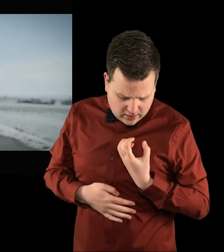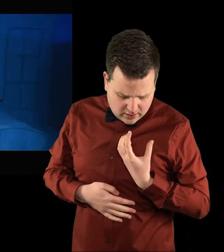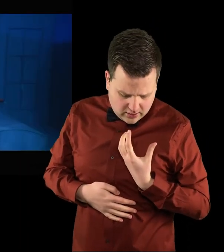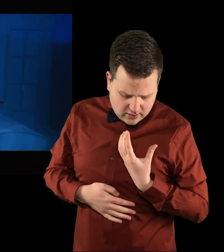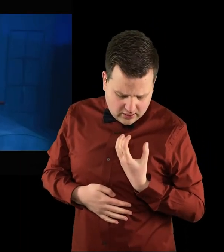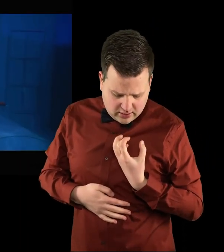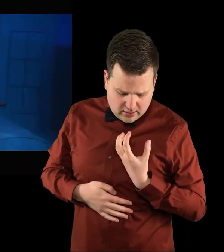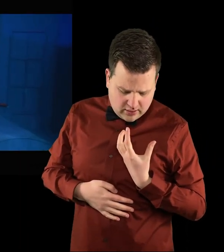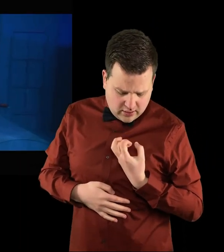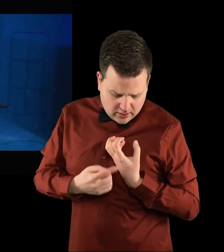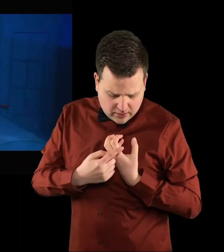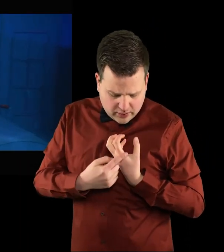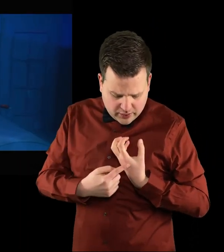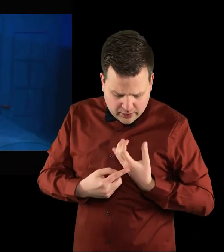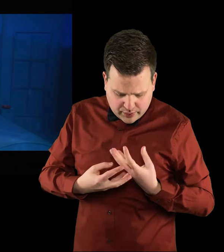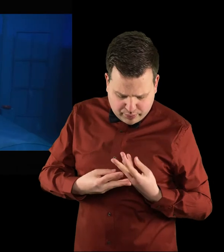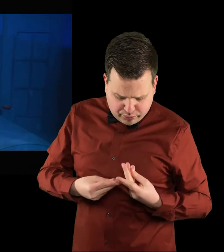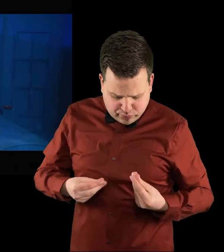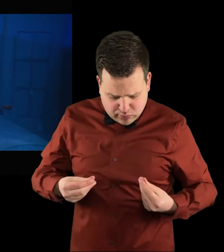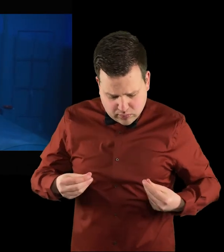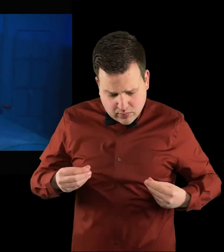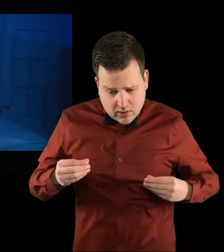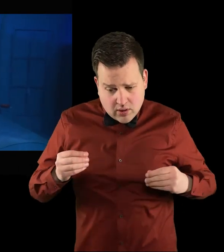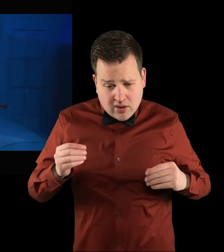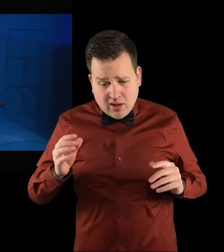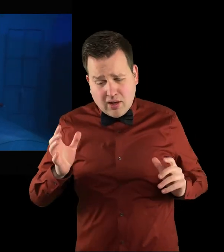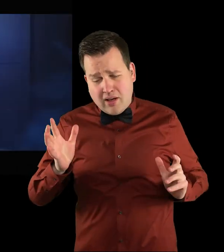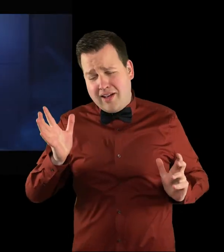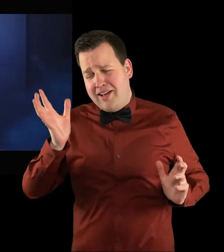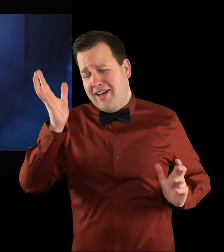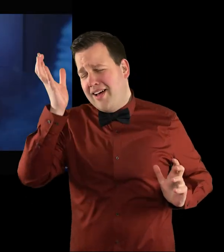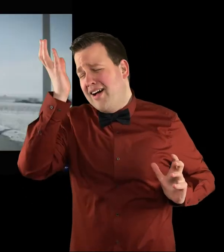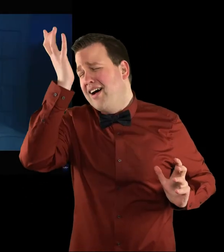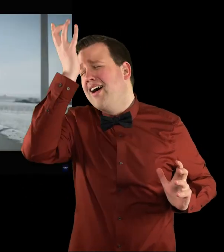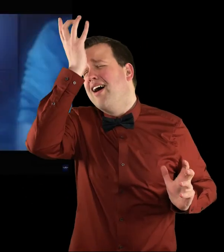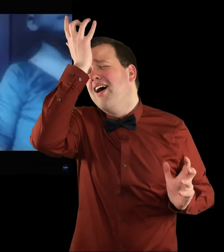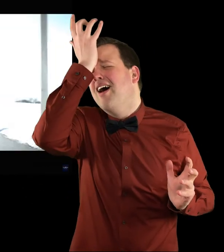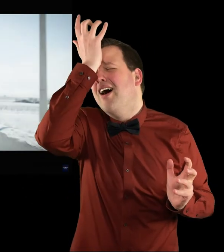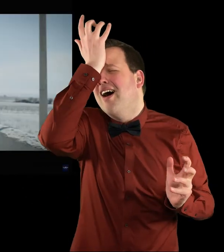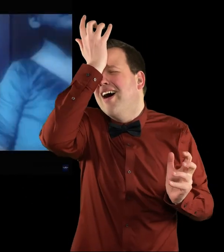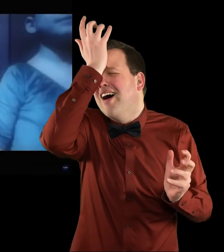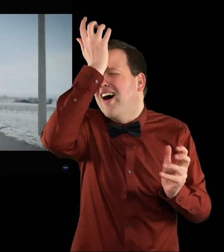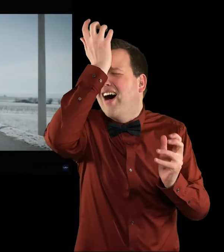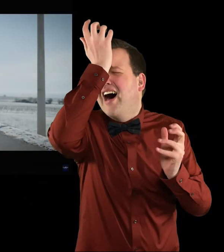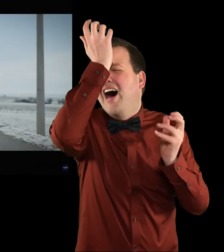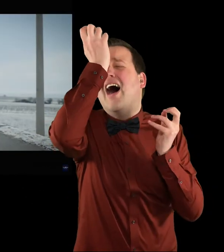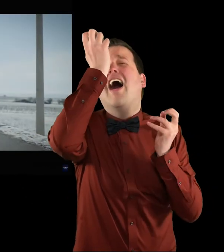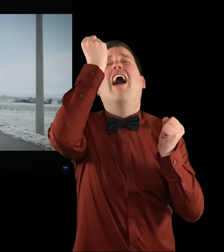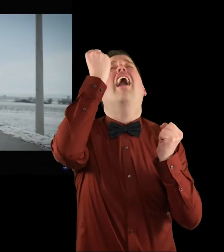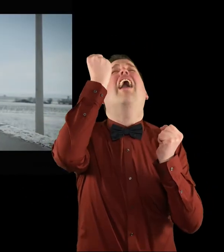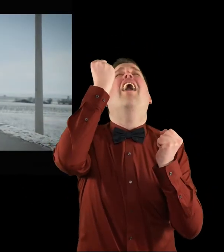do Të ndrysh kur janë